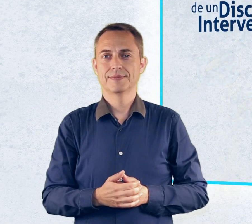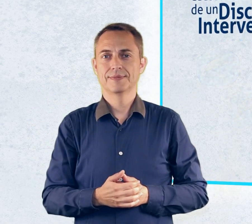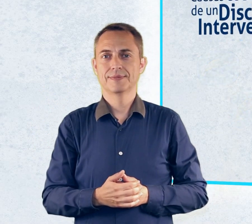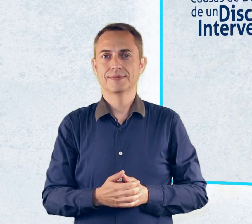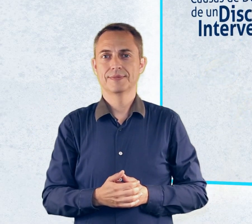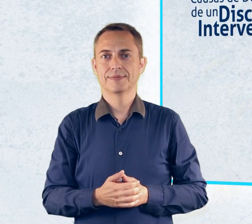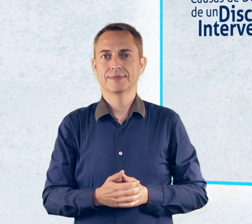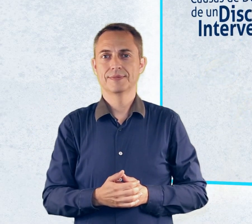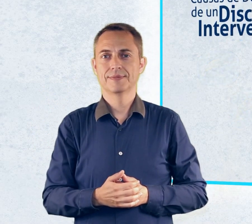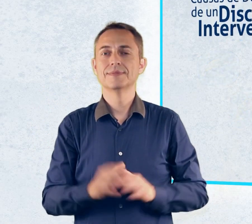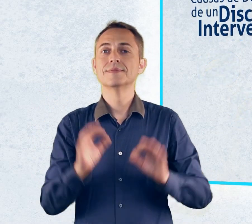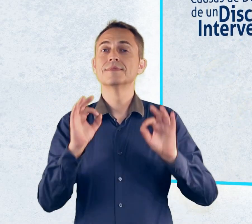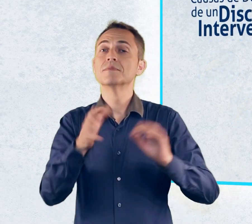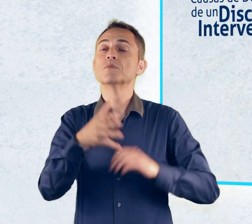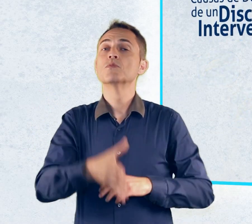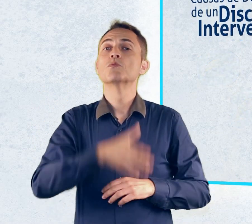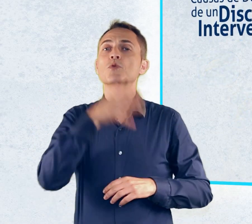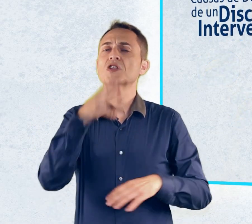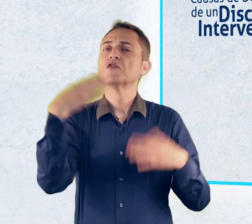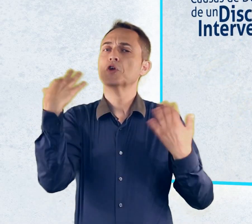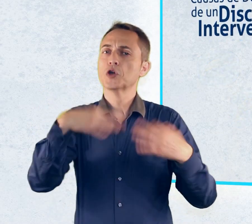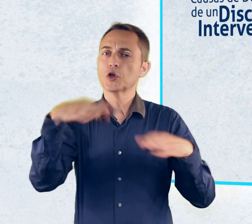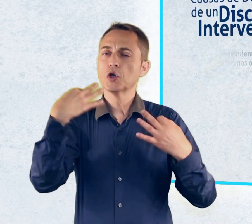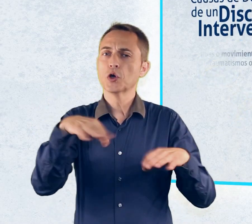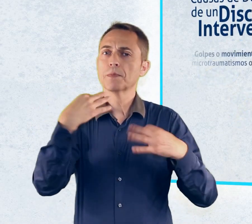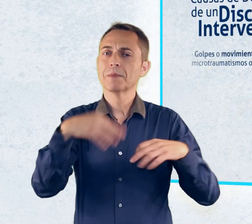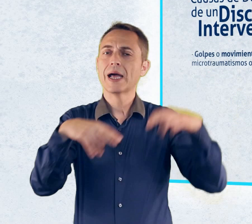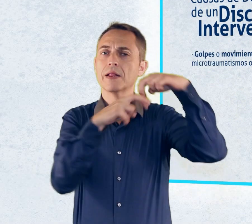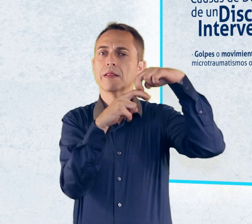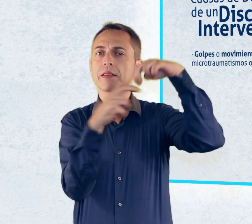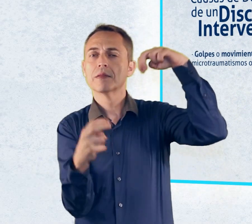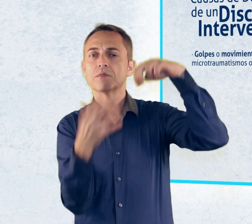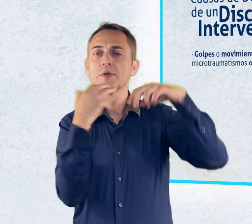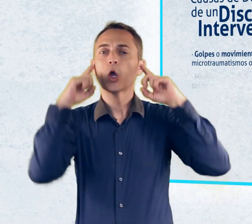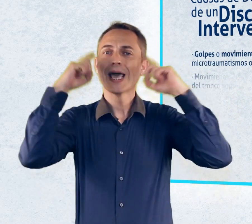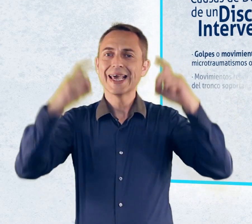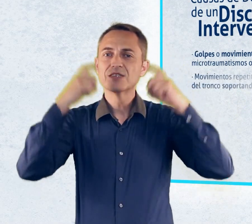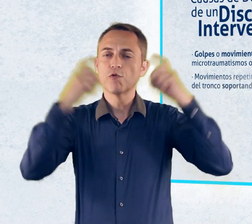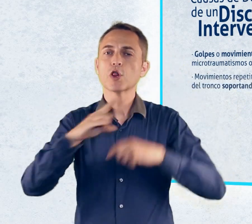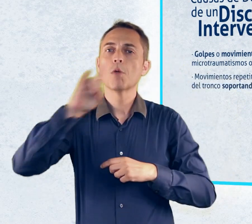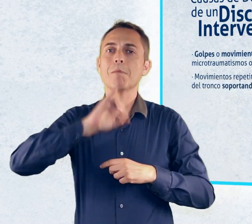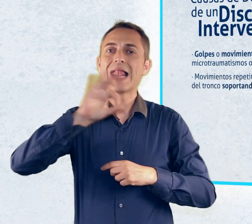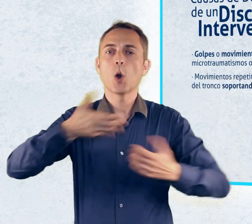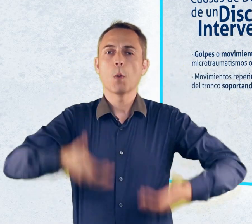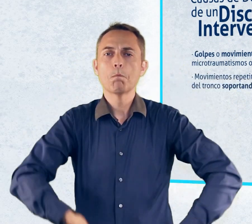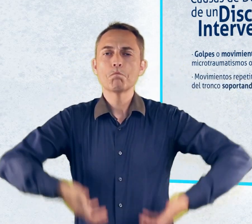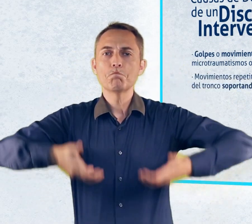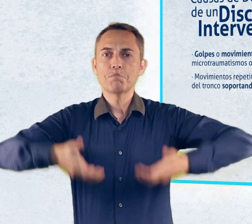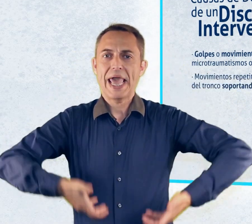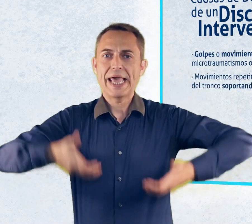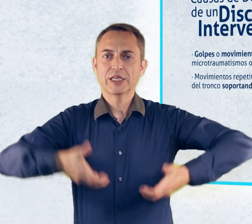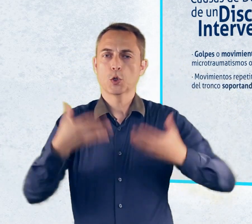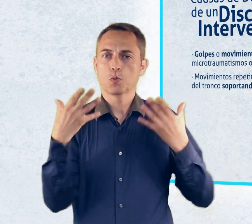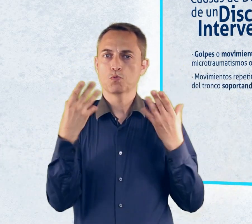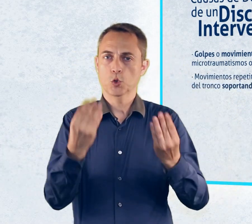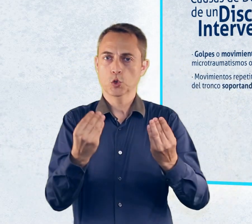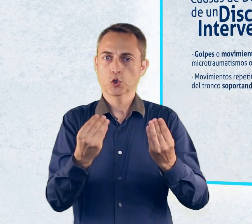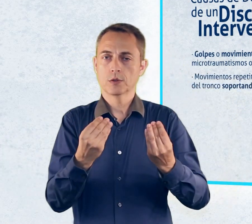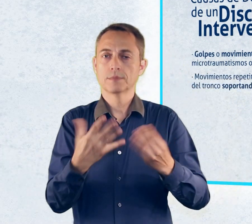Una de las causas típicas de la hernia discal es un esfuerzo mal realizado o cargar un gran peso. Por eso, si no empleamos la técnica